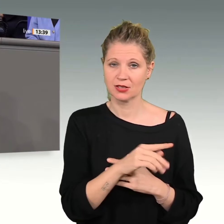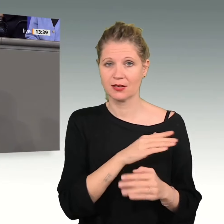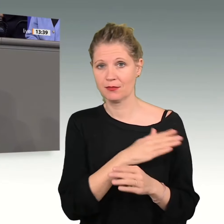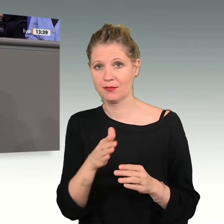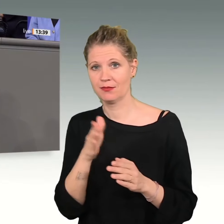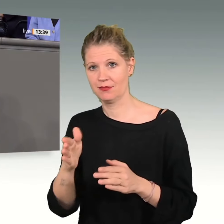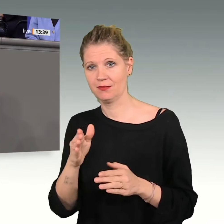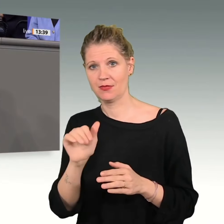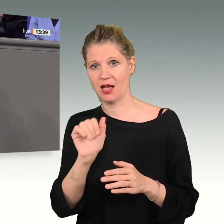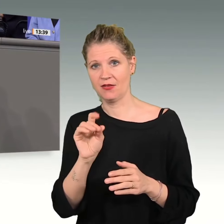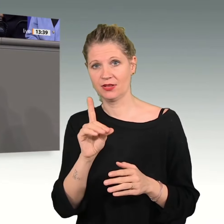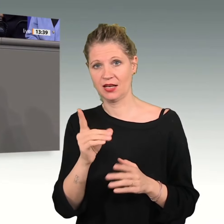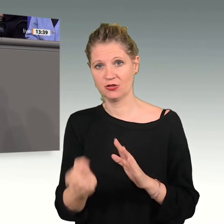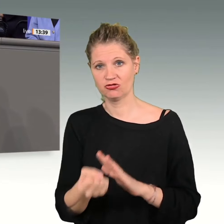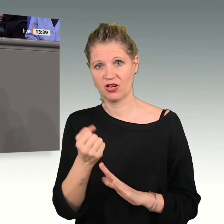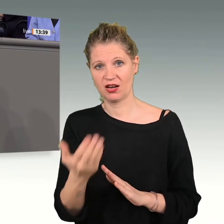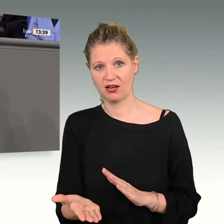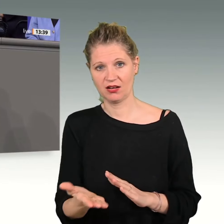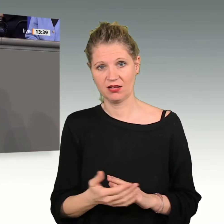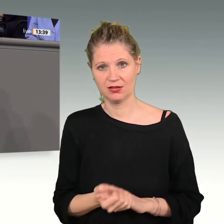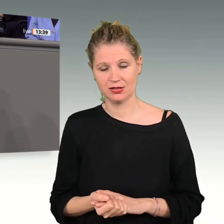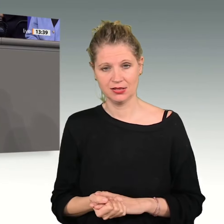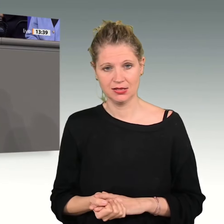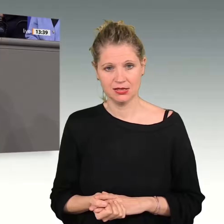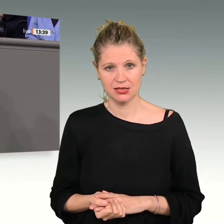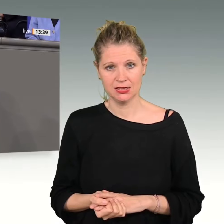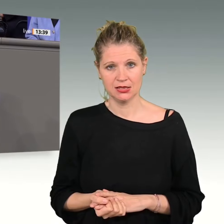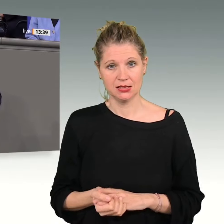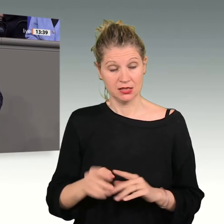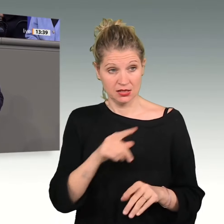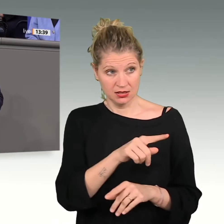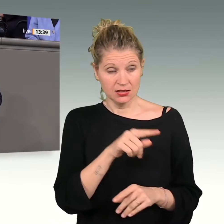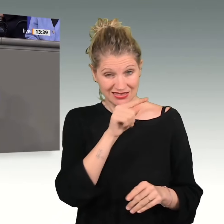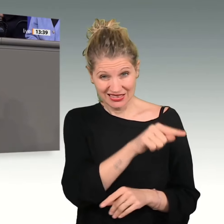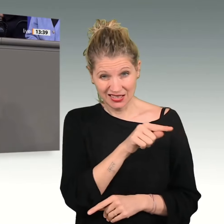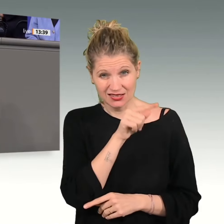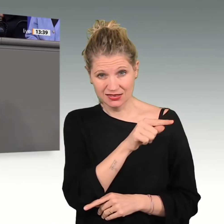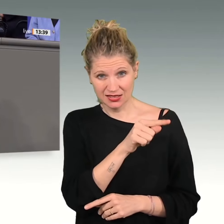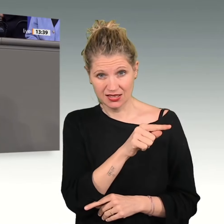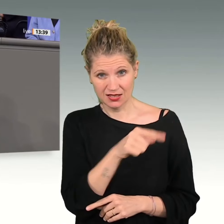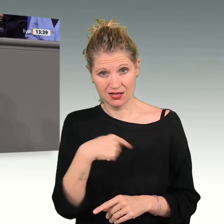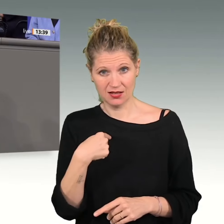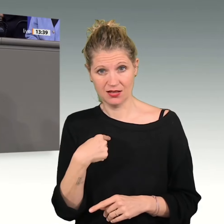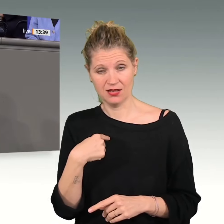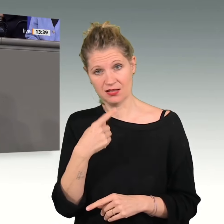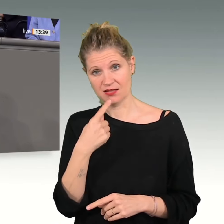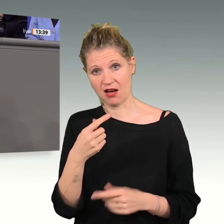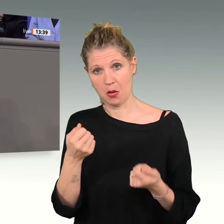Seite des Hauses, die weiter rechts steht. Und wenn Sie der Bundesregierung zu viel